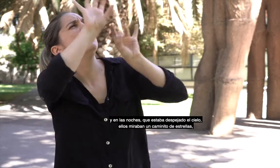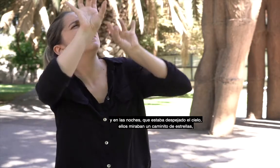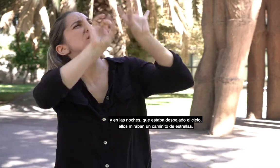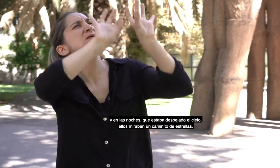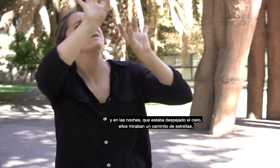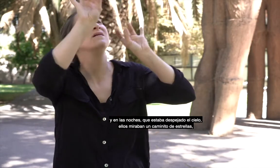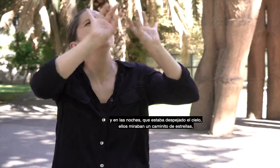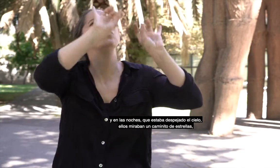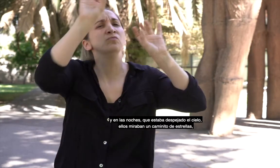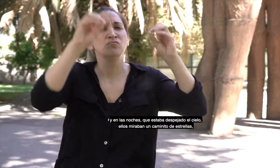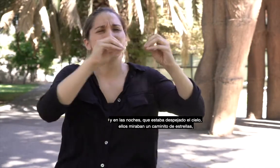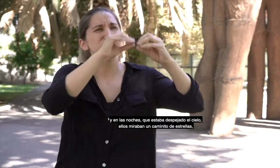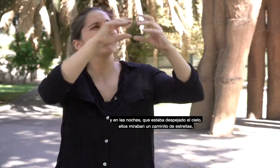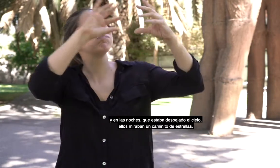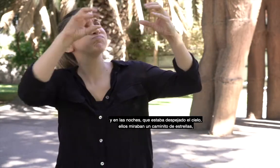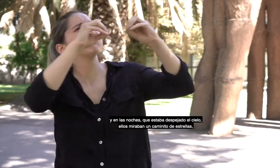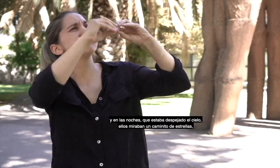miraban un caminito de estrellas.